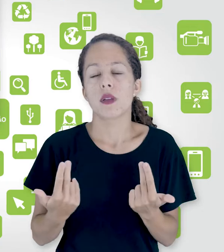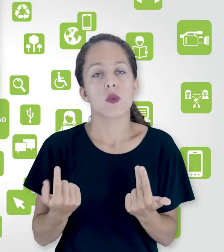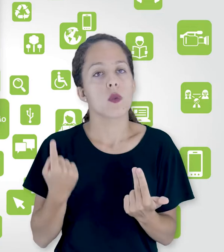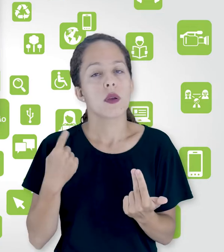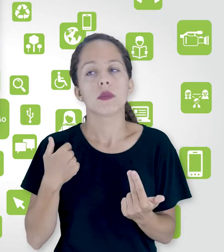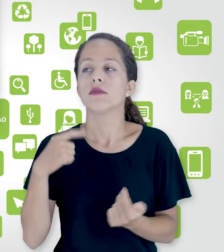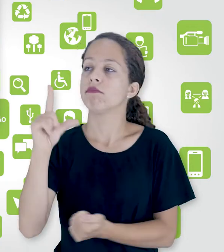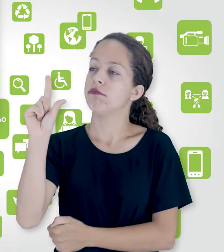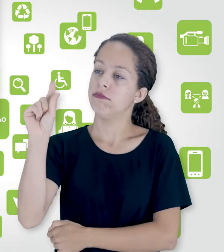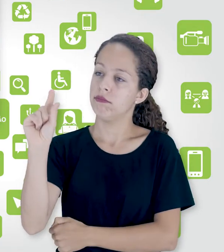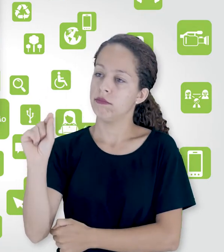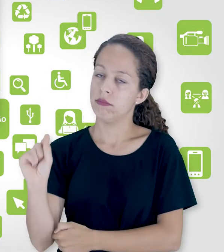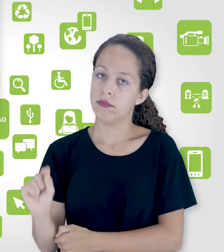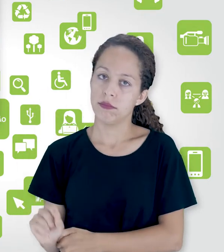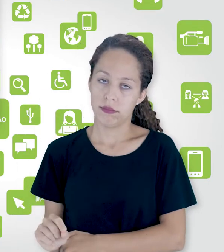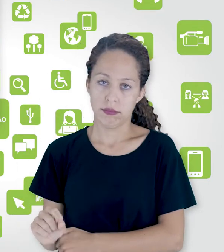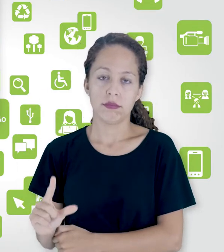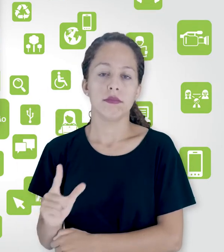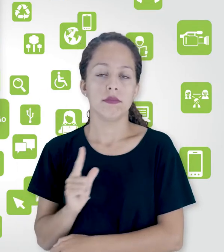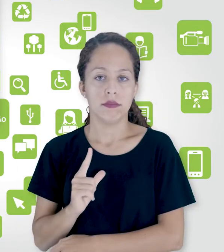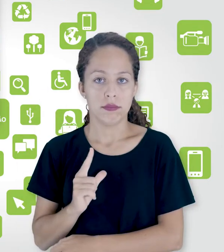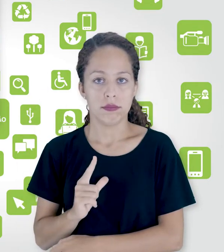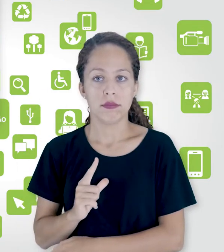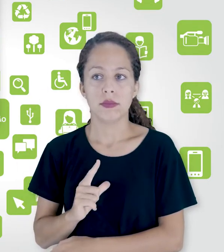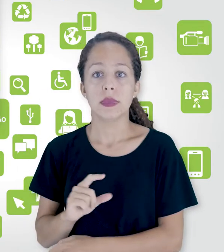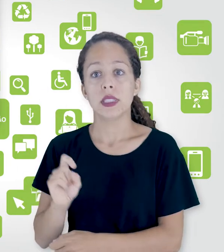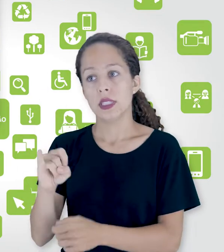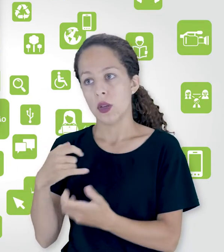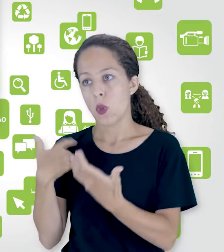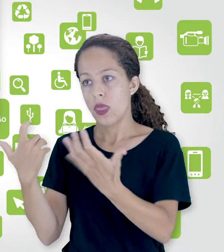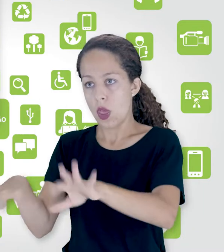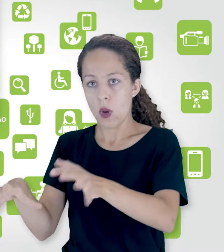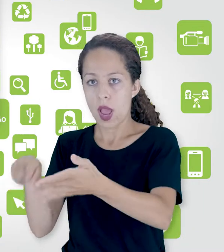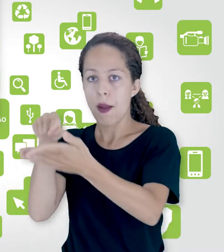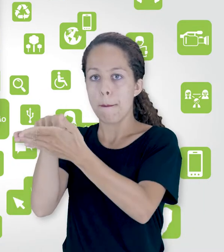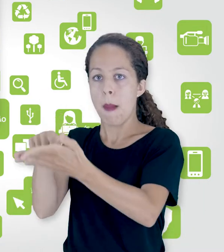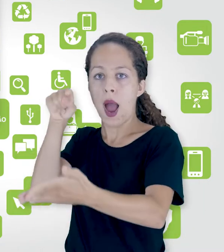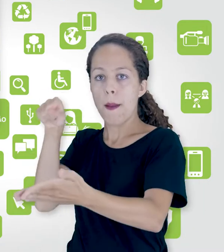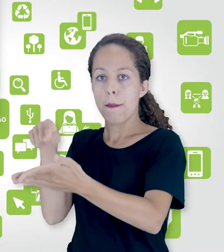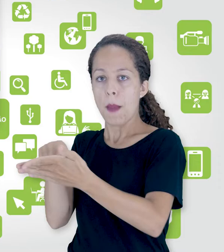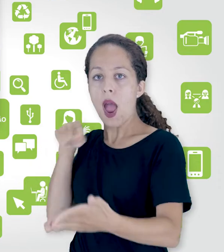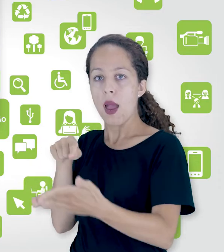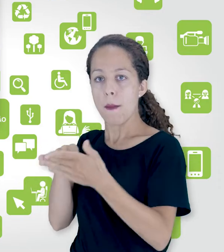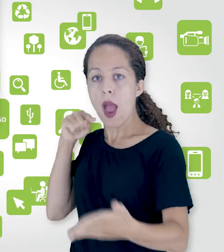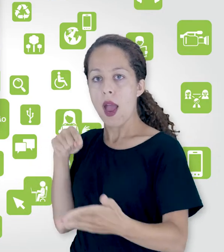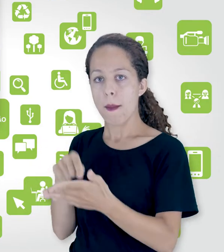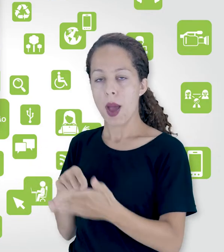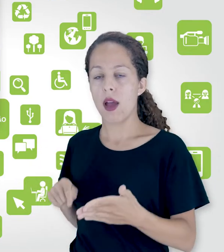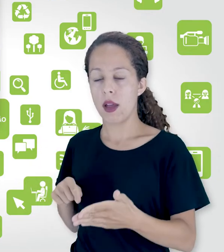Selecionaria o que eu quero, desabilitaria o que eu não quero, avançaria.